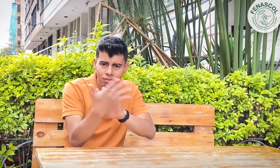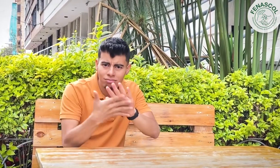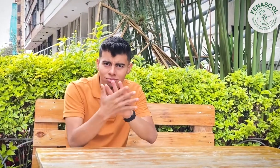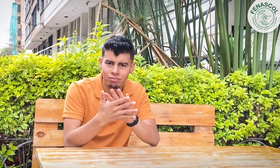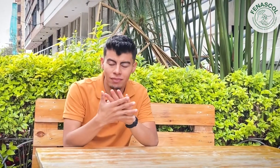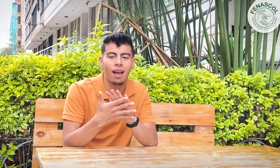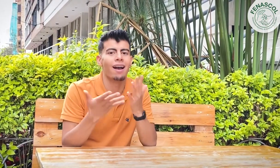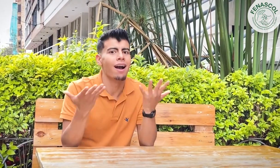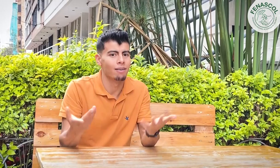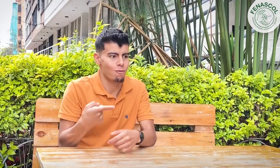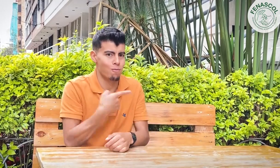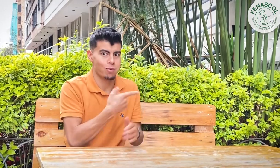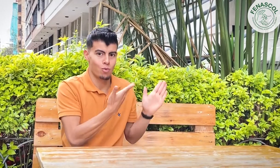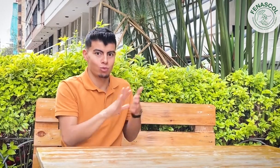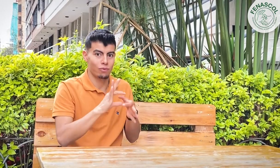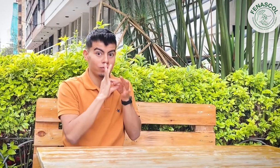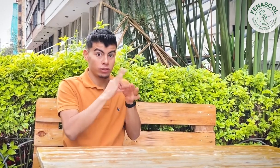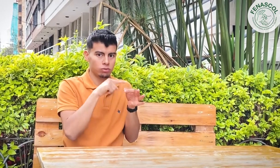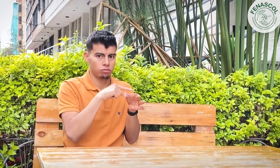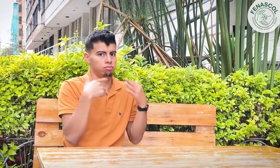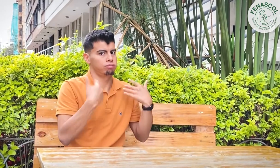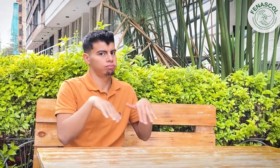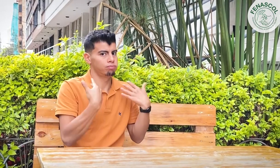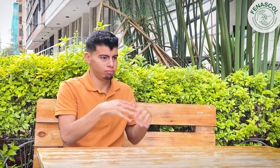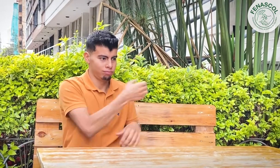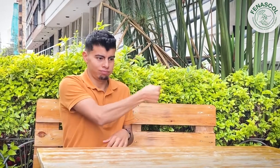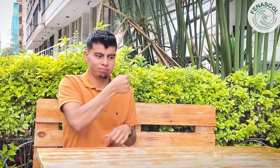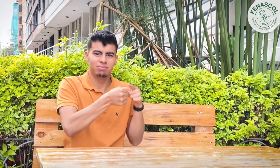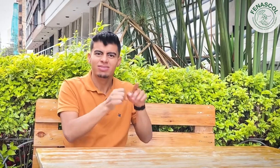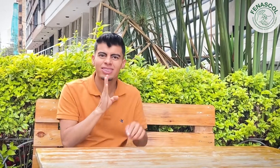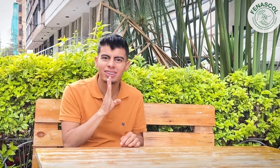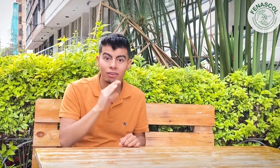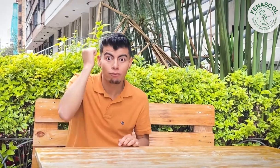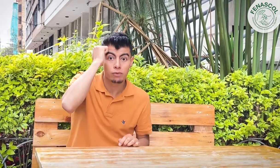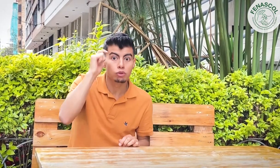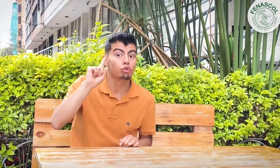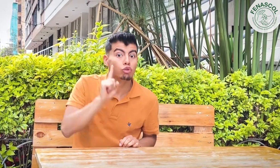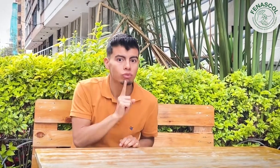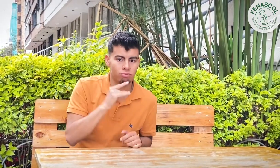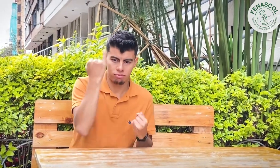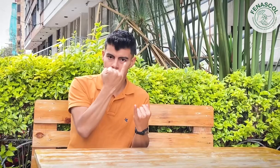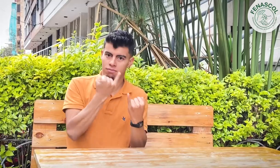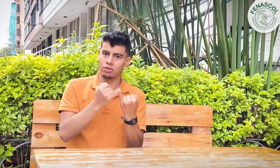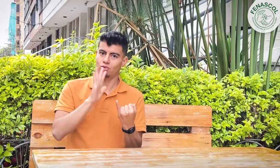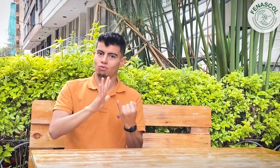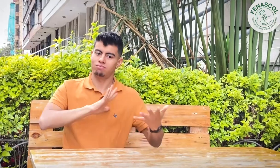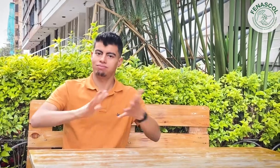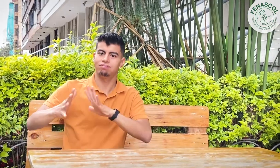lengua de señas? Fenascol ofrece cursos de lengua de señas con profesores sordos, nativos de la